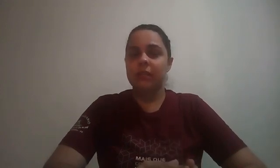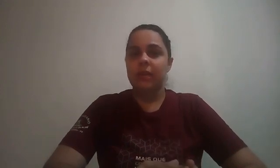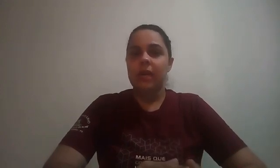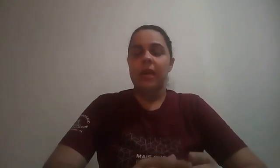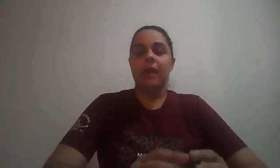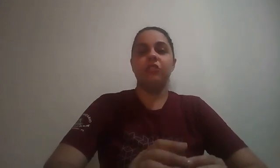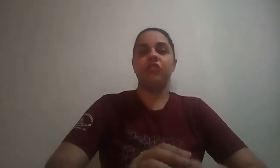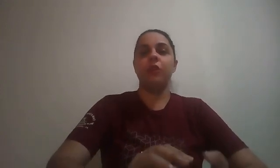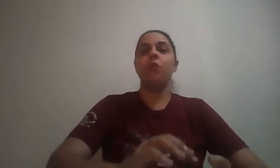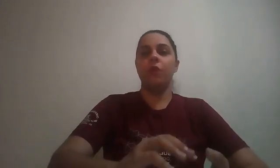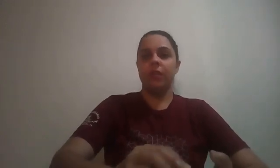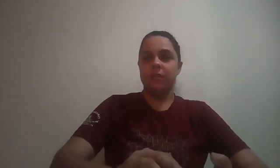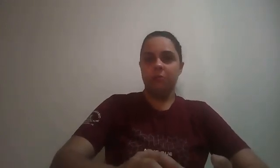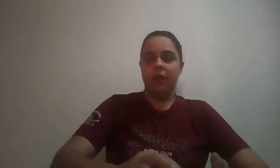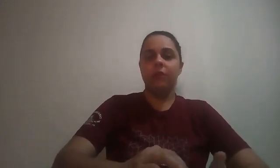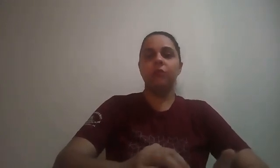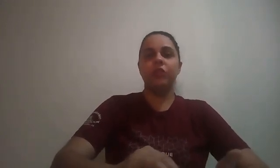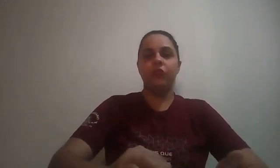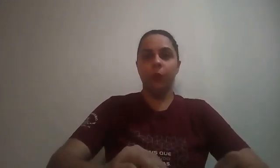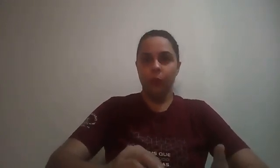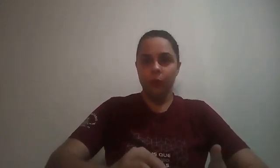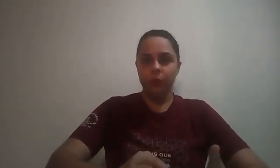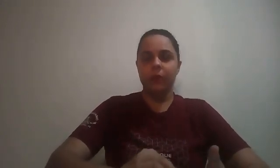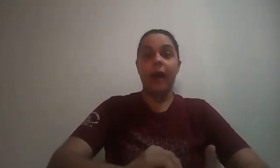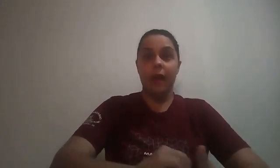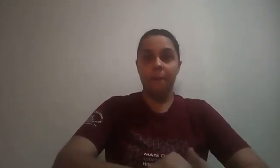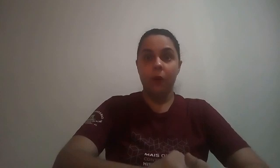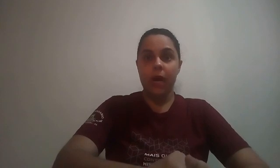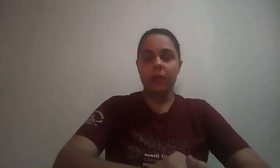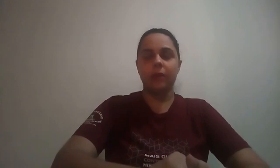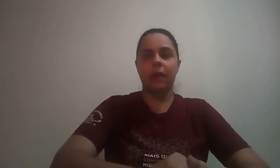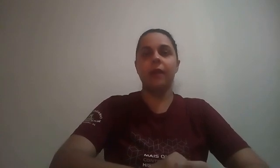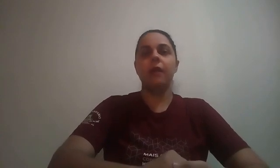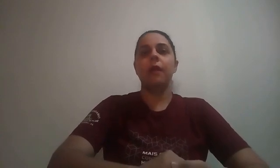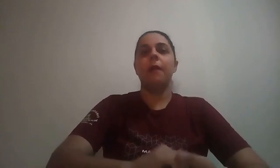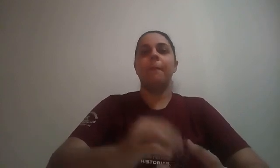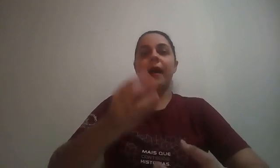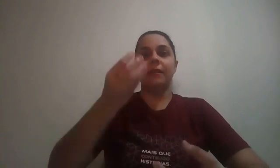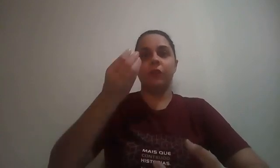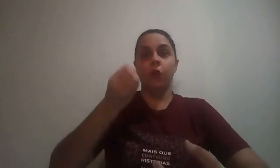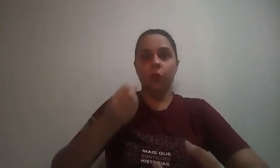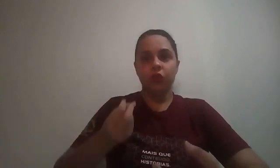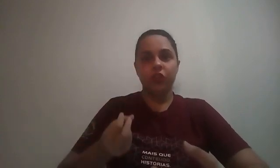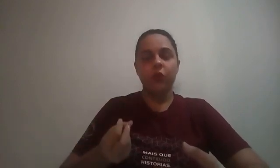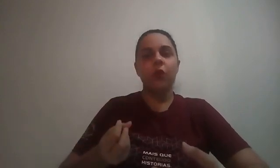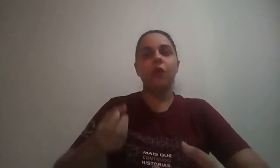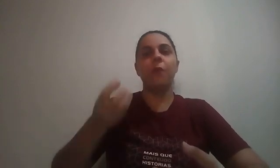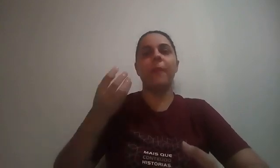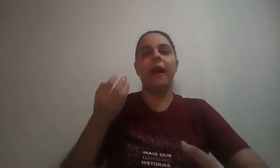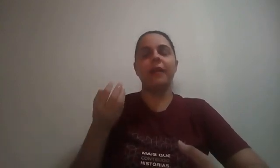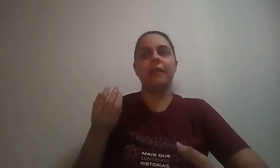Eles tinham um conhecimento, um estudo da época, né? Mais rústico, mais